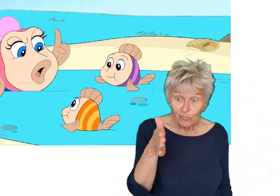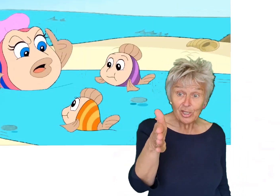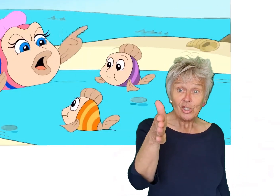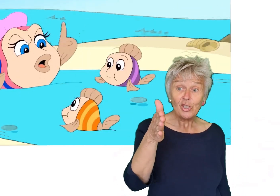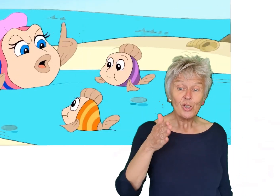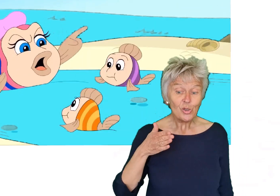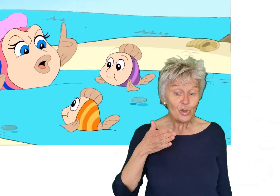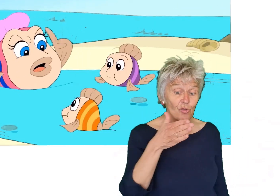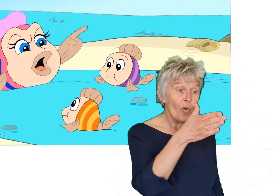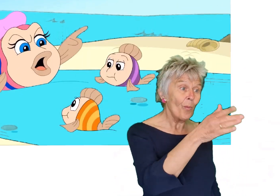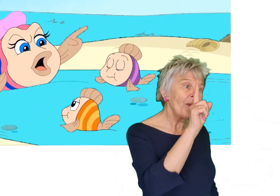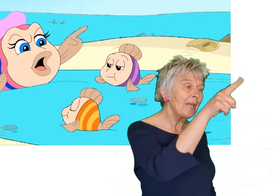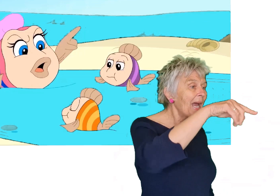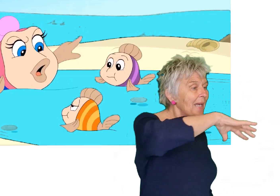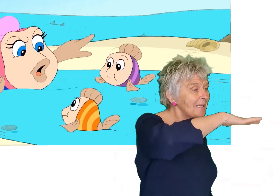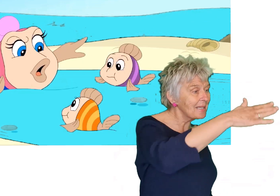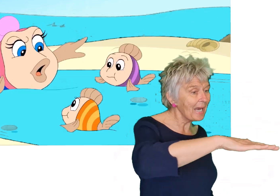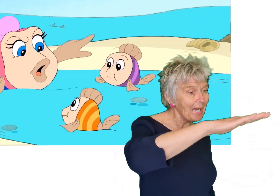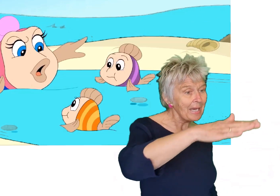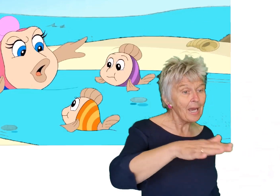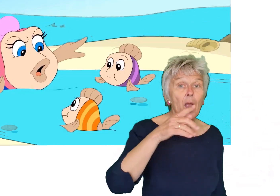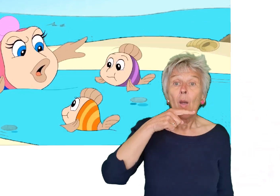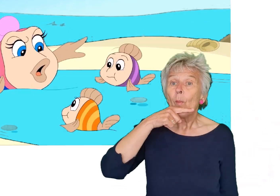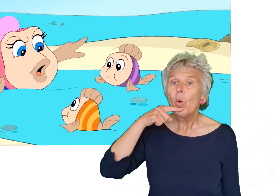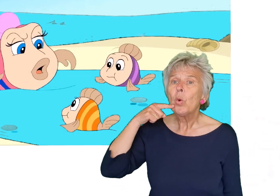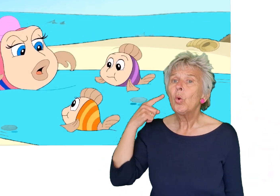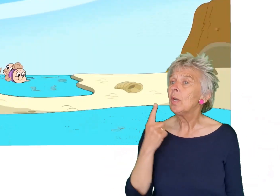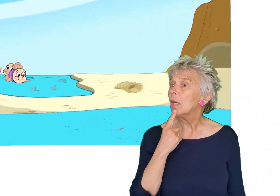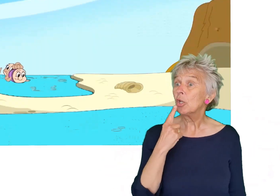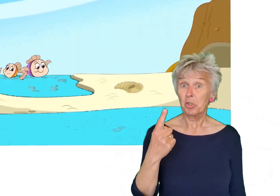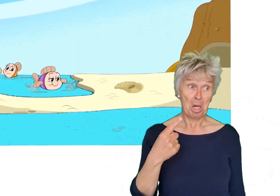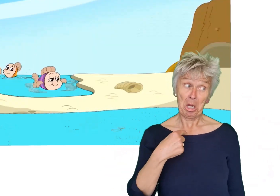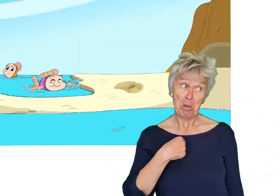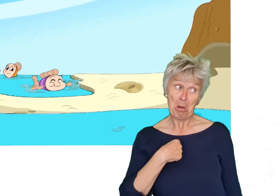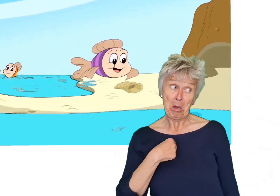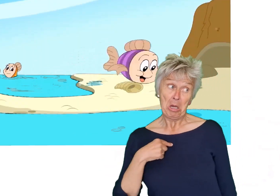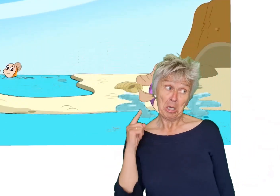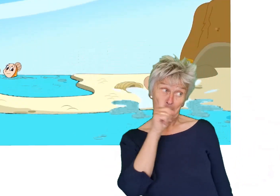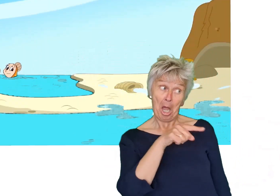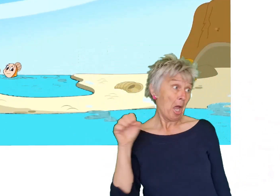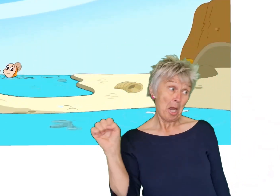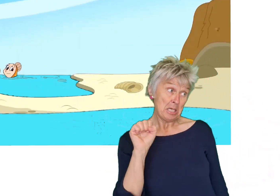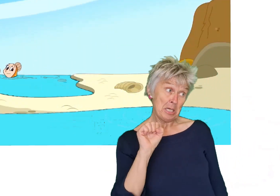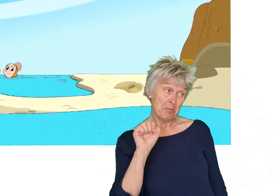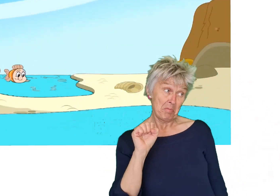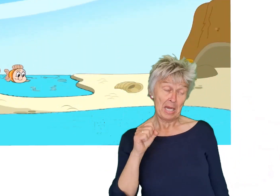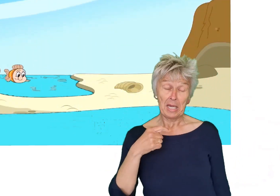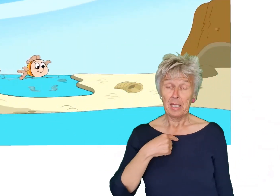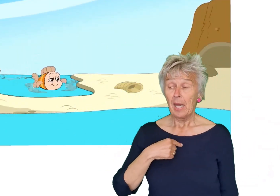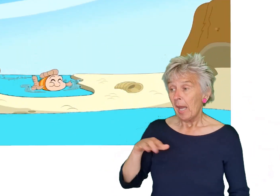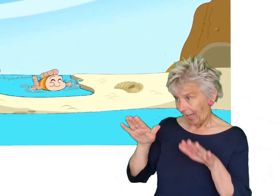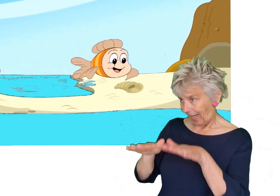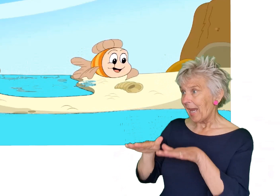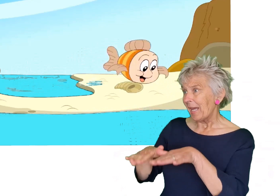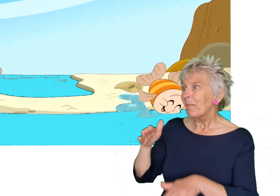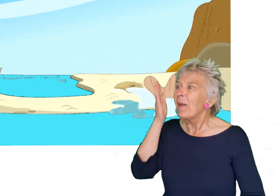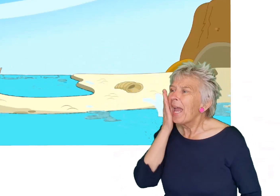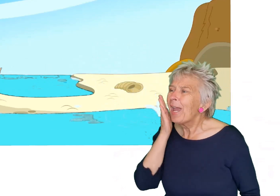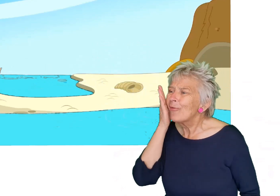visjes zwommen naar de zee Moeder zei ik ga niet mee Ik blijf